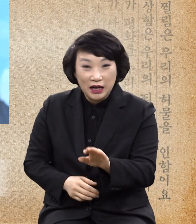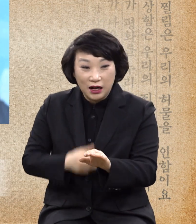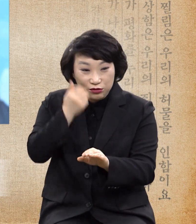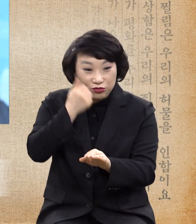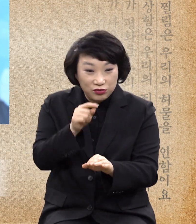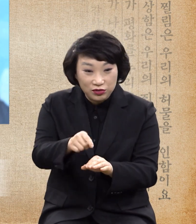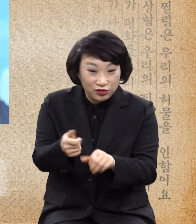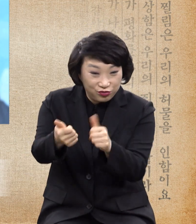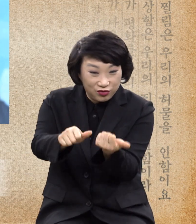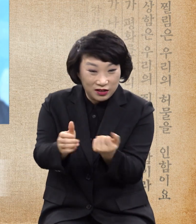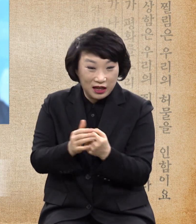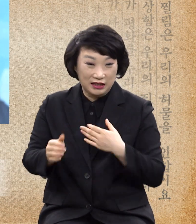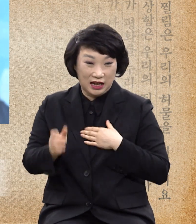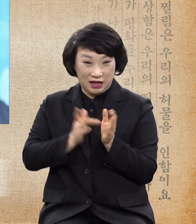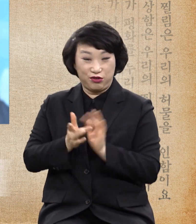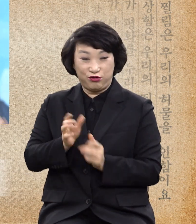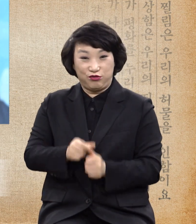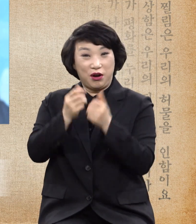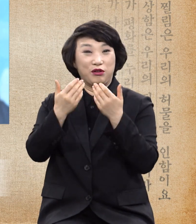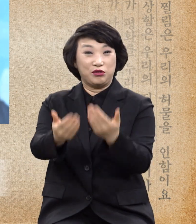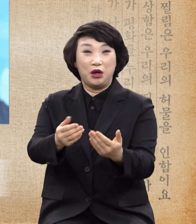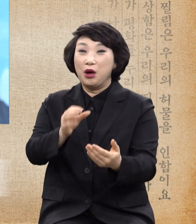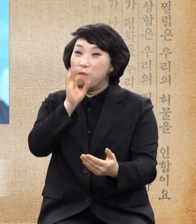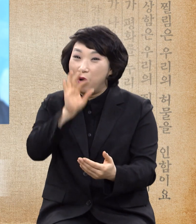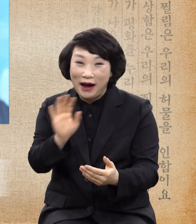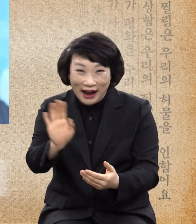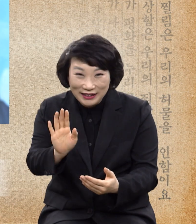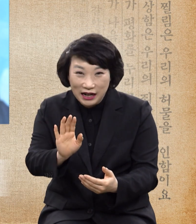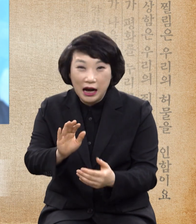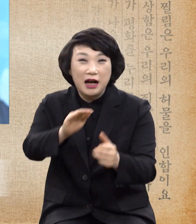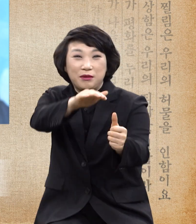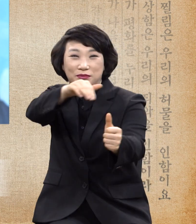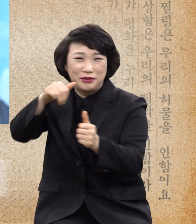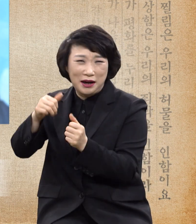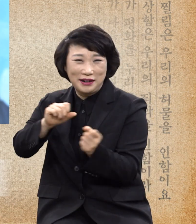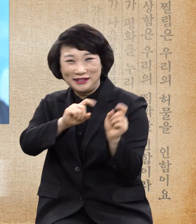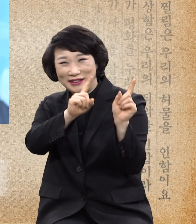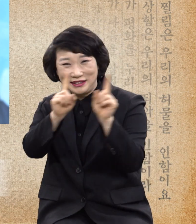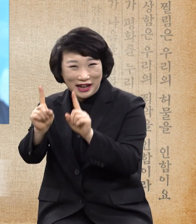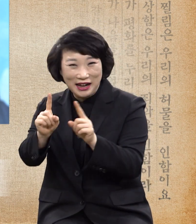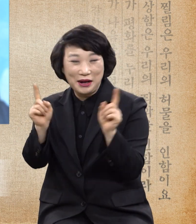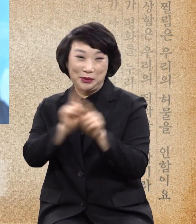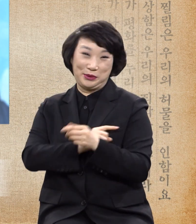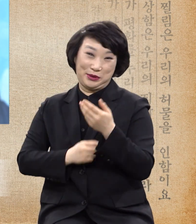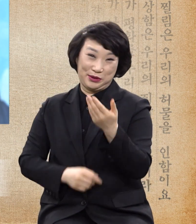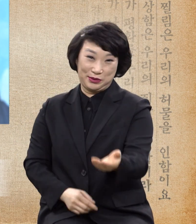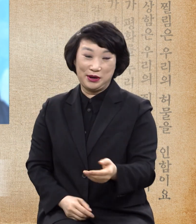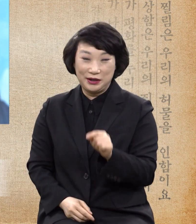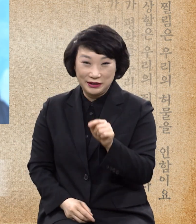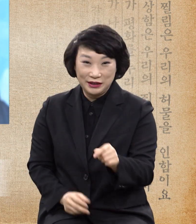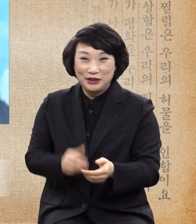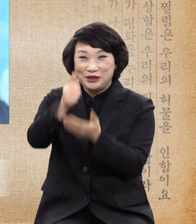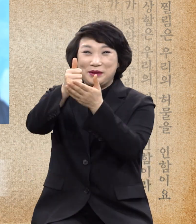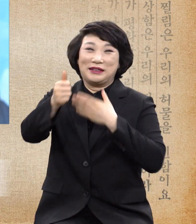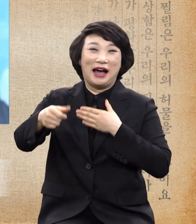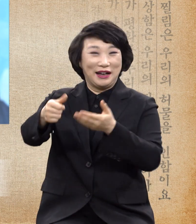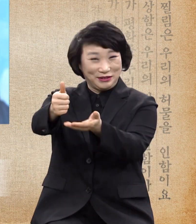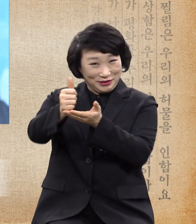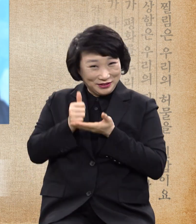살릴 수가 없다가 아니라 불러서 일으킨다 이 말입니다 그 주님이 나의 주님이라고 믿으시면 아멘합니다